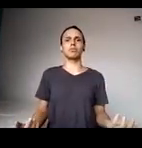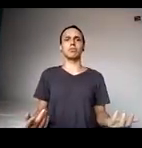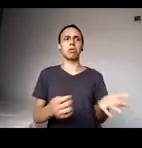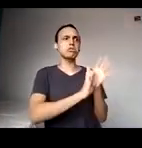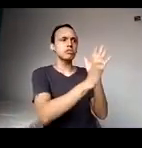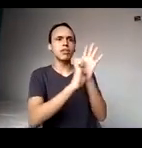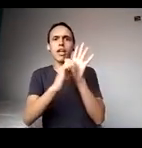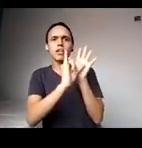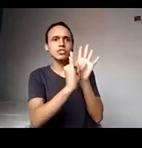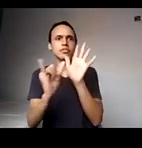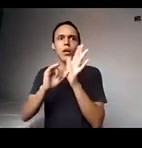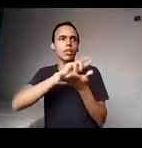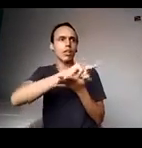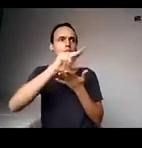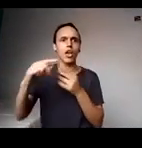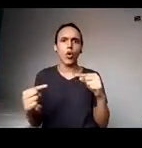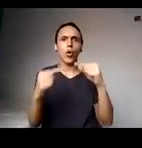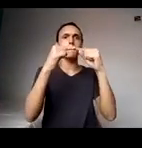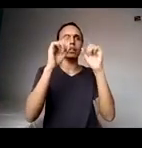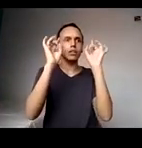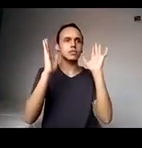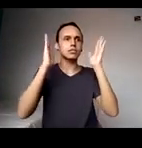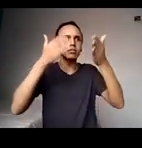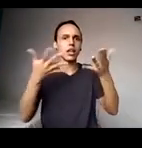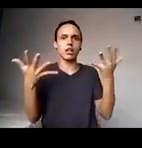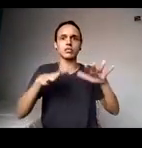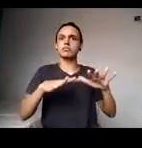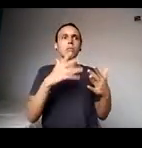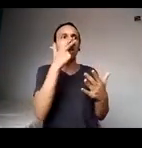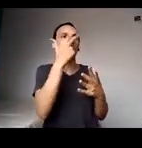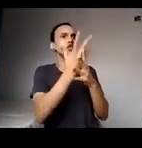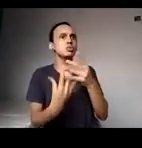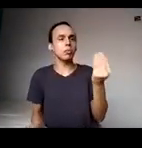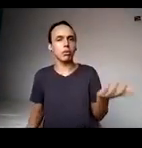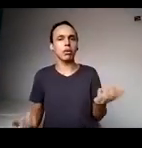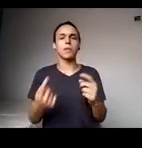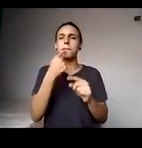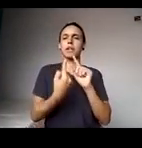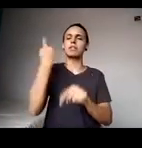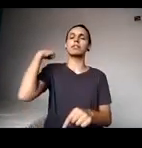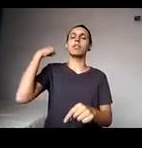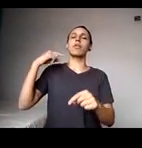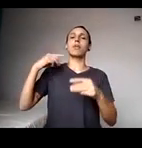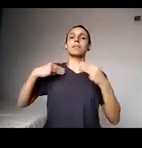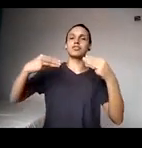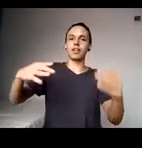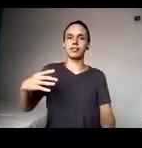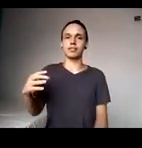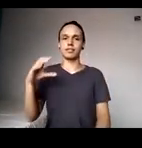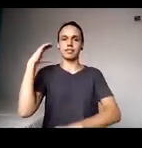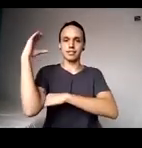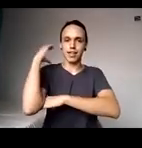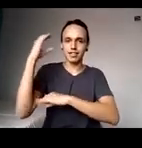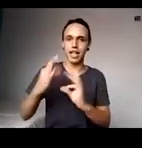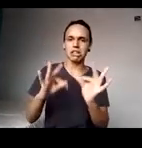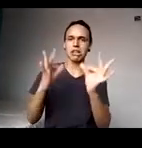lançaram agora pelo Ministério de Ciência e Tecnologia, eu acho que semana passada, um grande edital de mais de 40